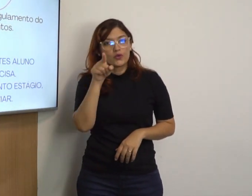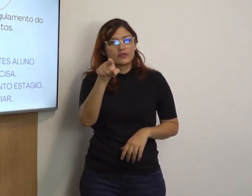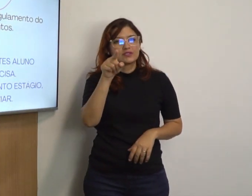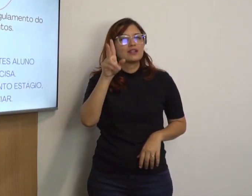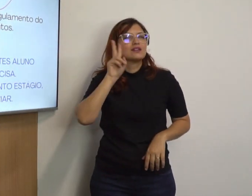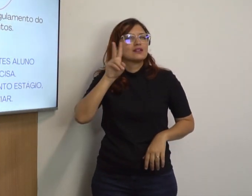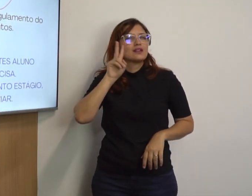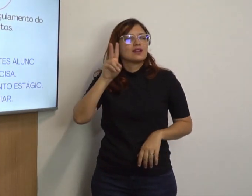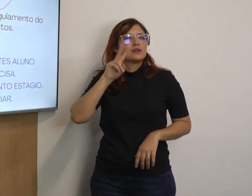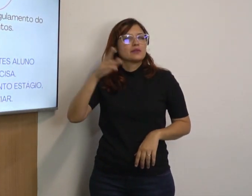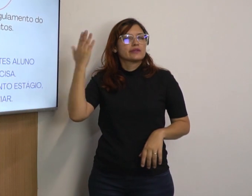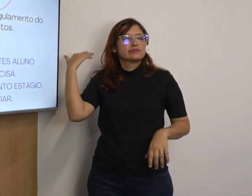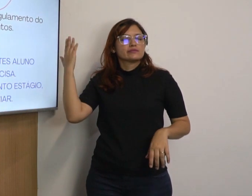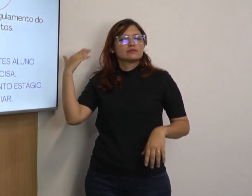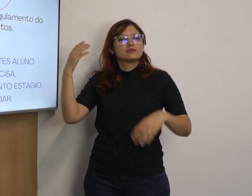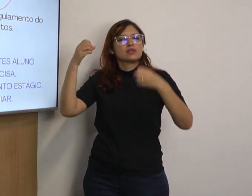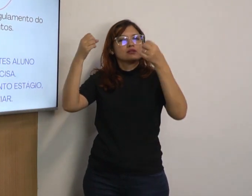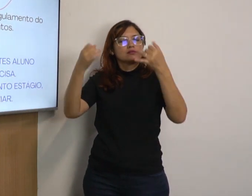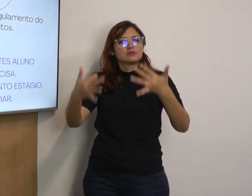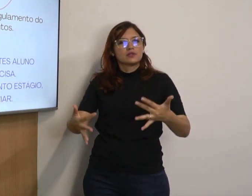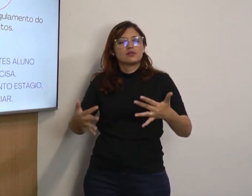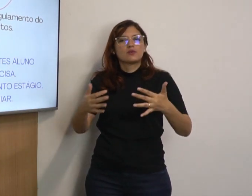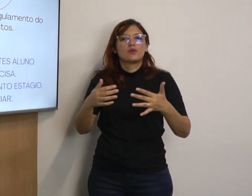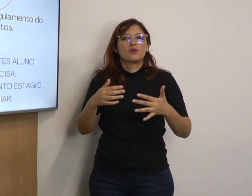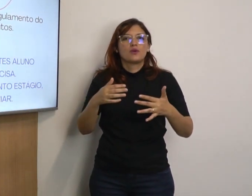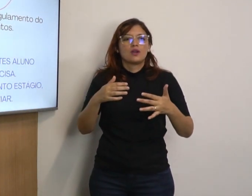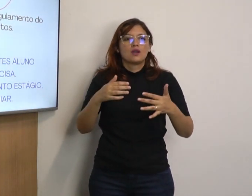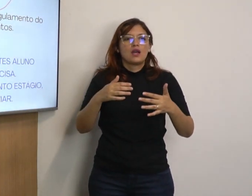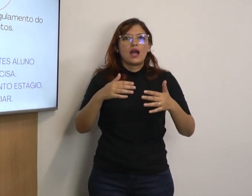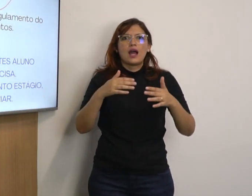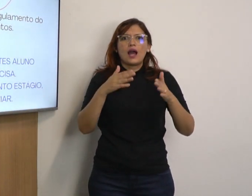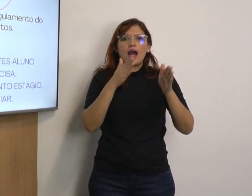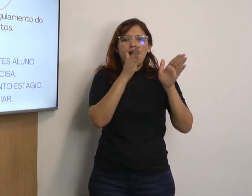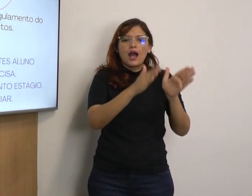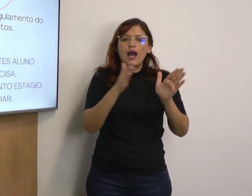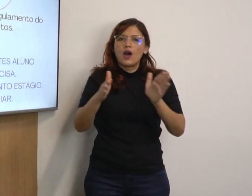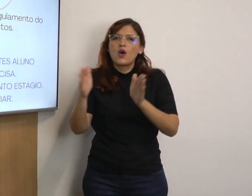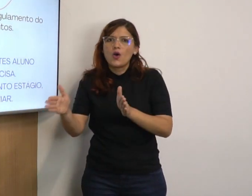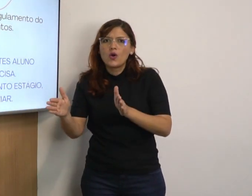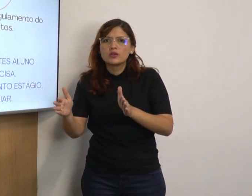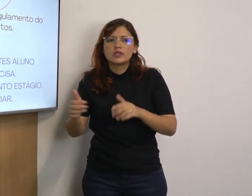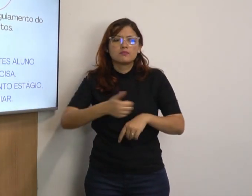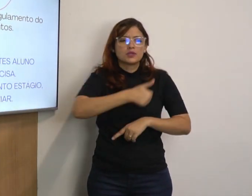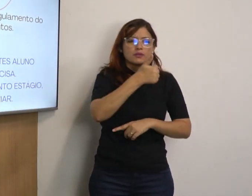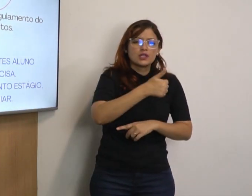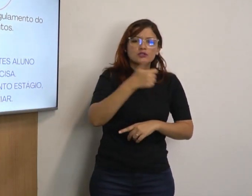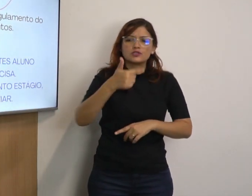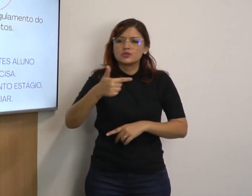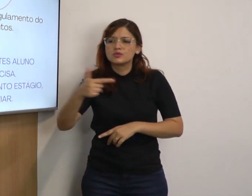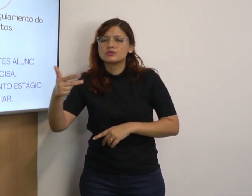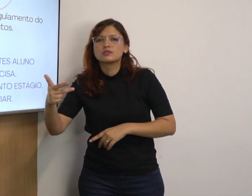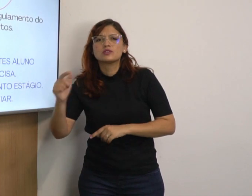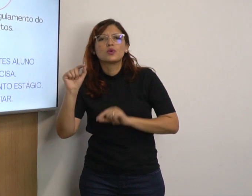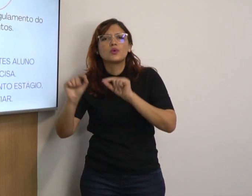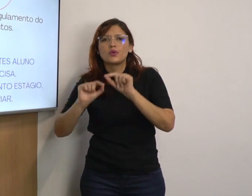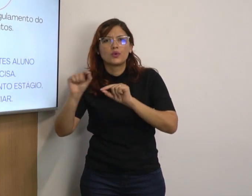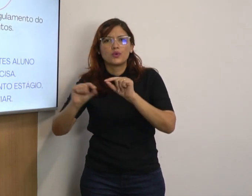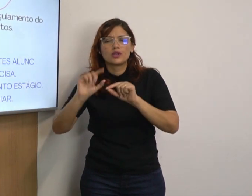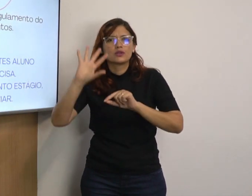Ou, então, lembra que eu expliquei no outro vídeo e usar a ordem cronológica